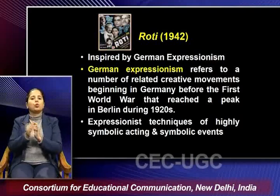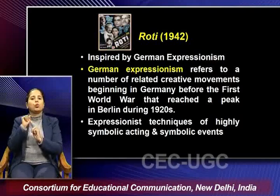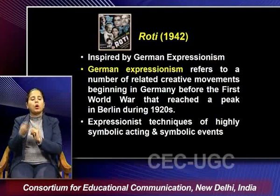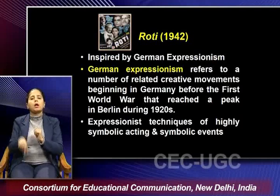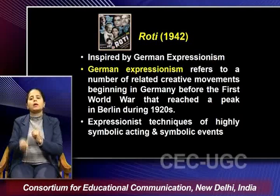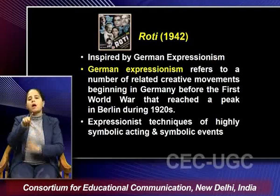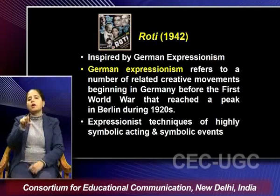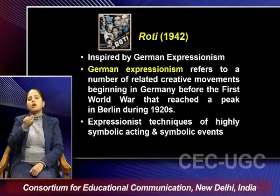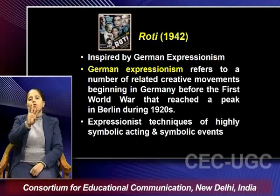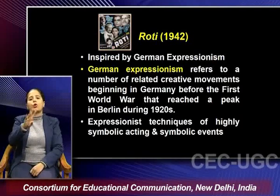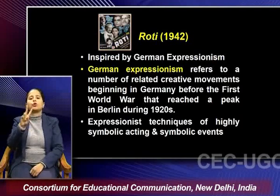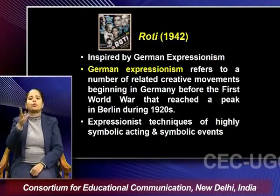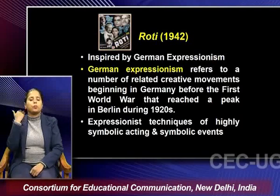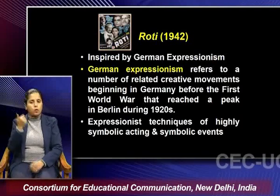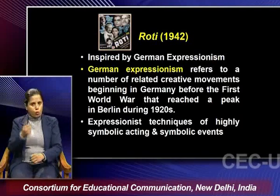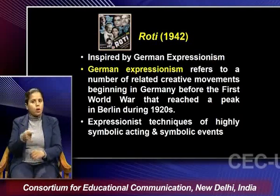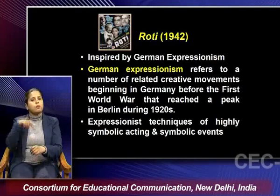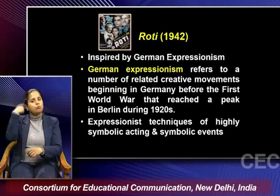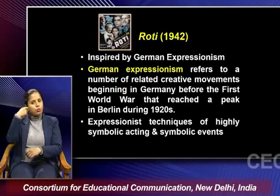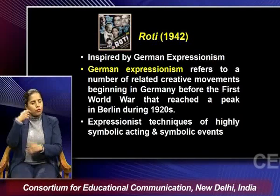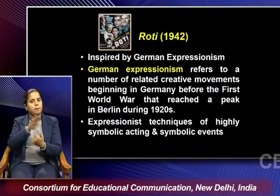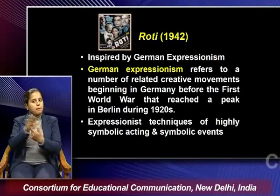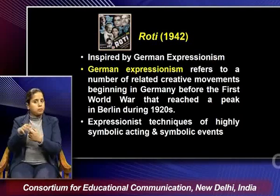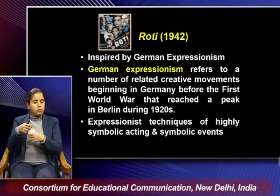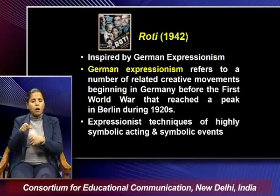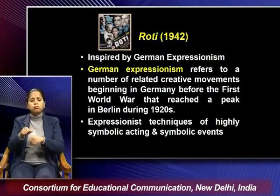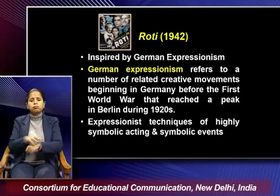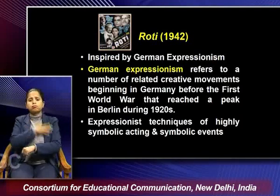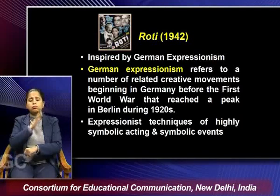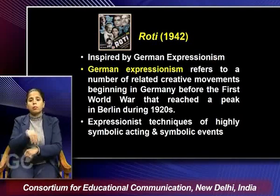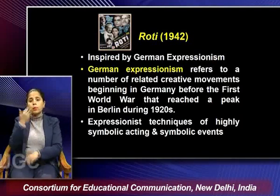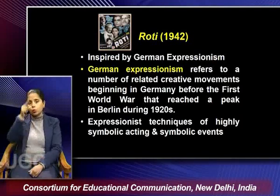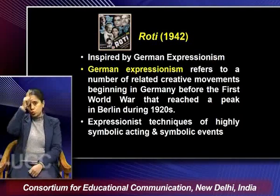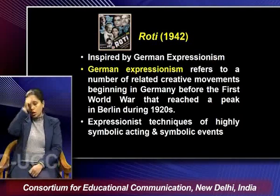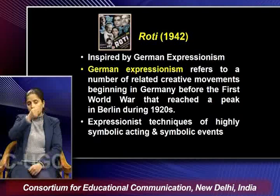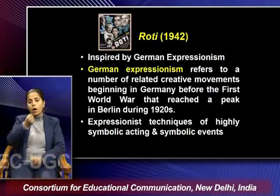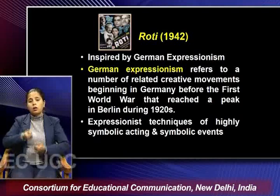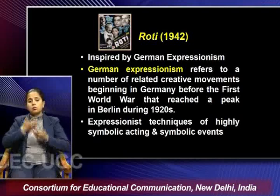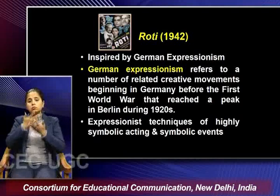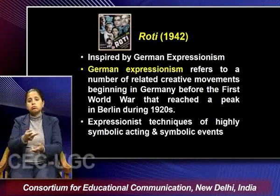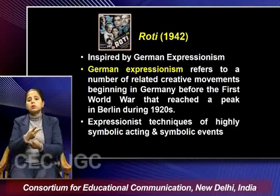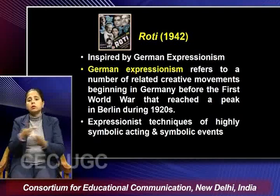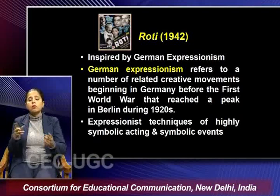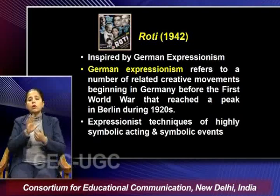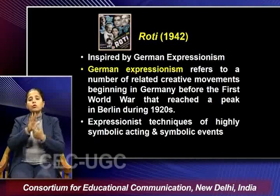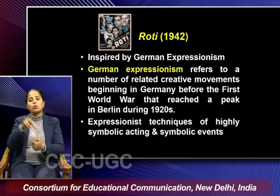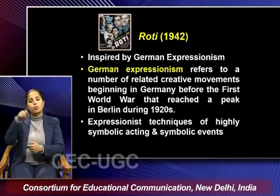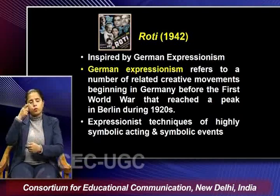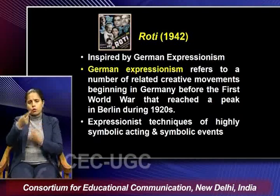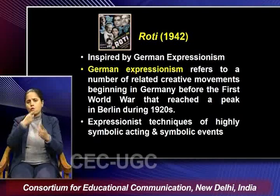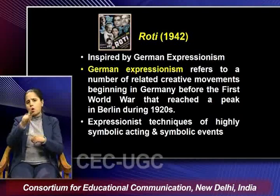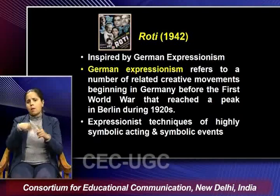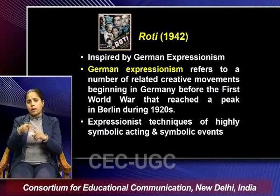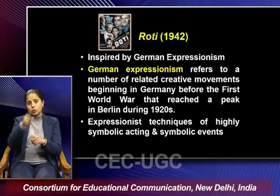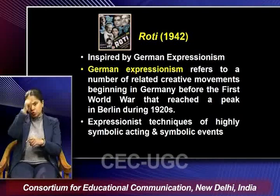and this film was inspired by the german expressionism and when you talk about